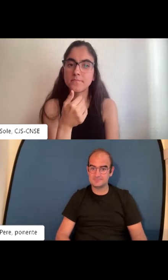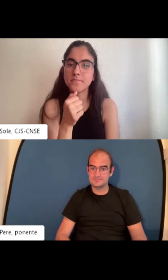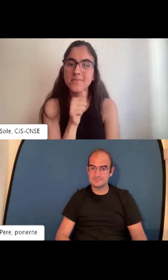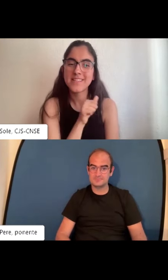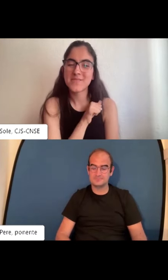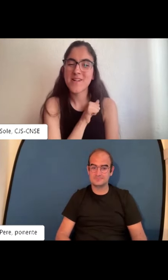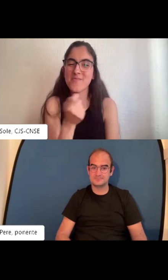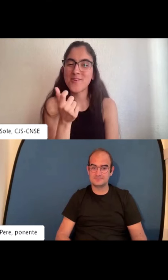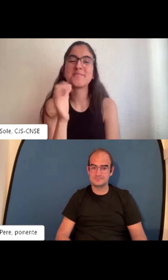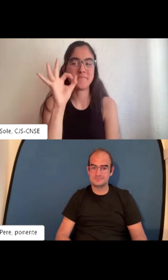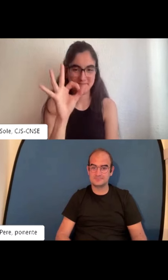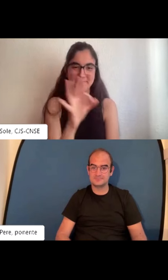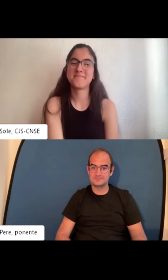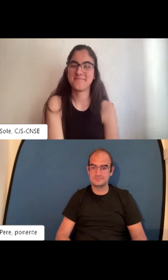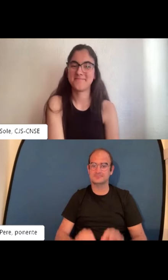transparencia, por favor?